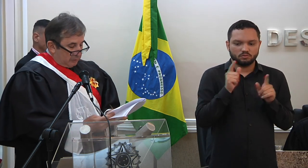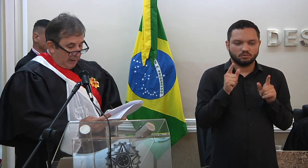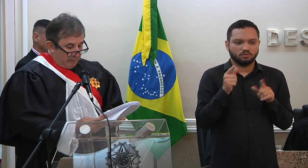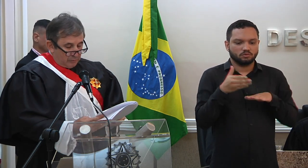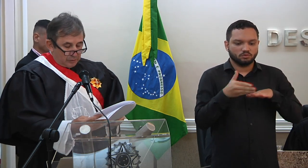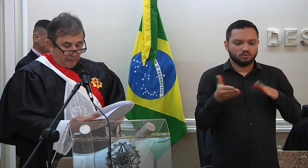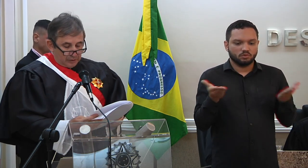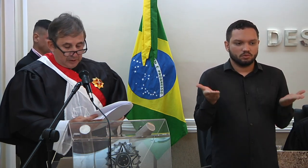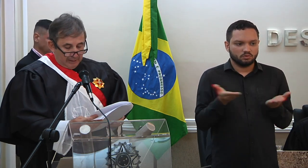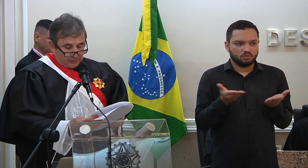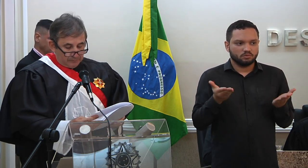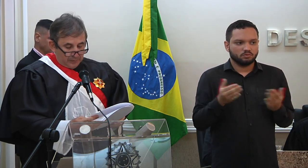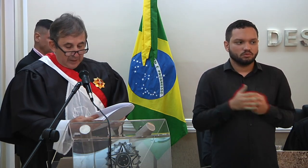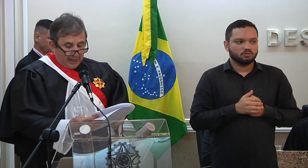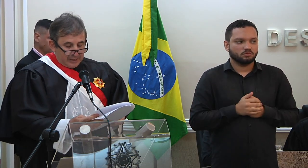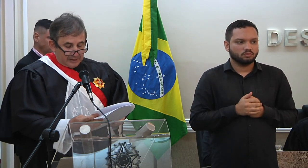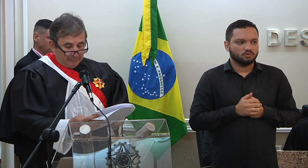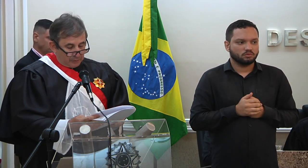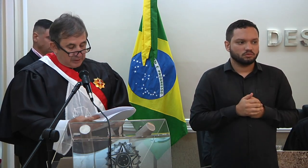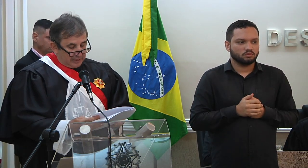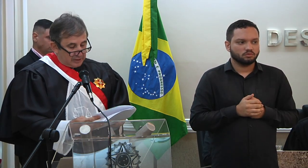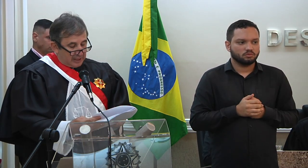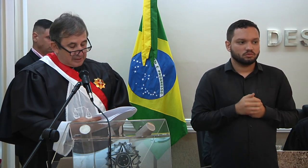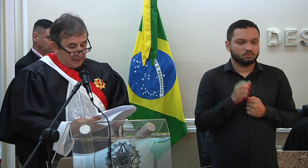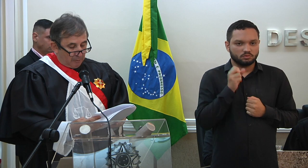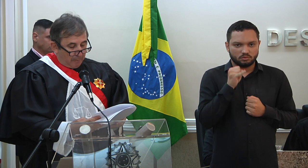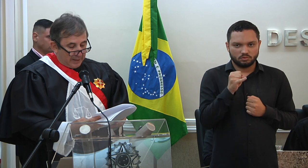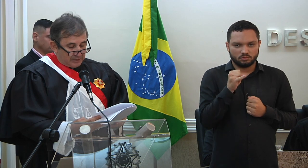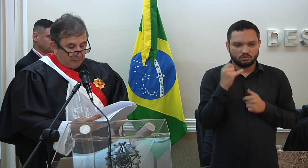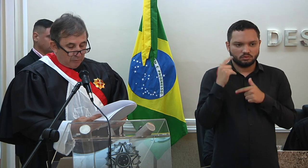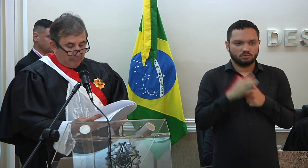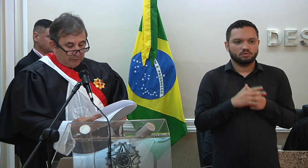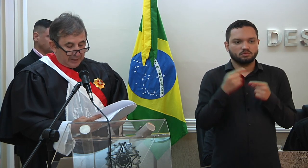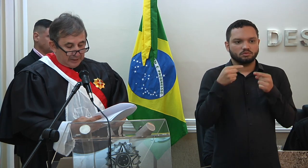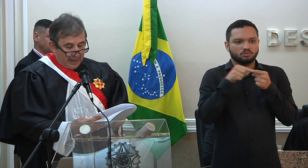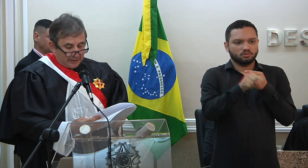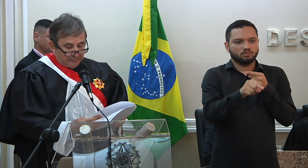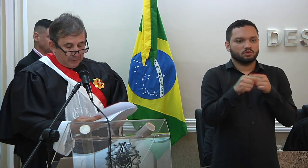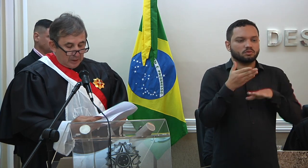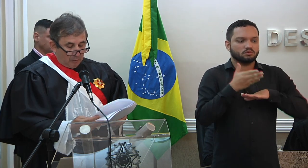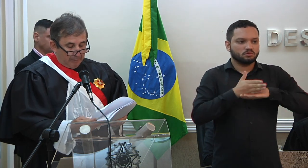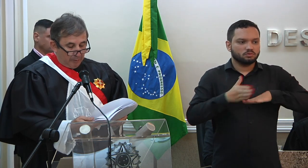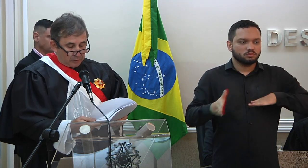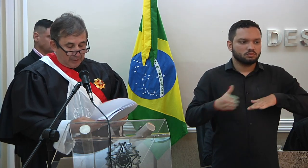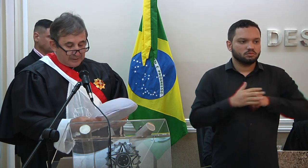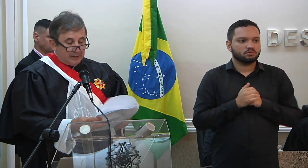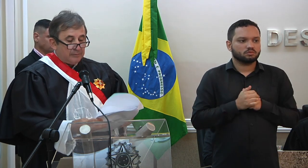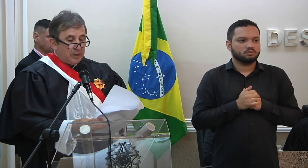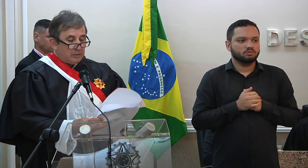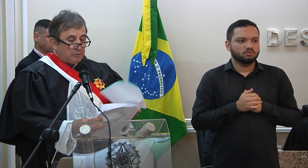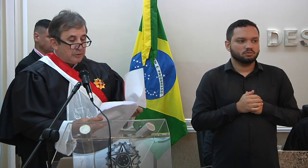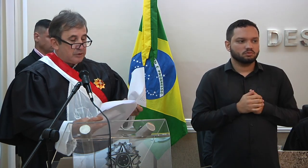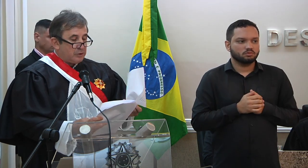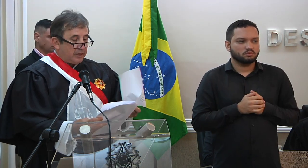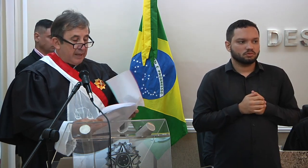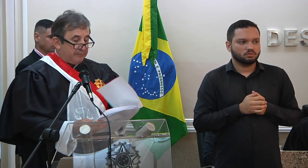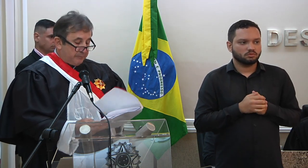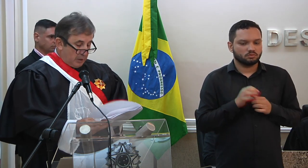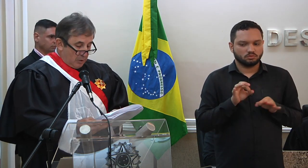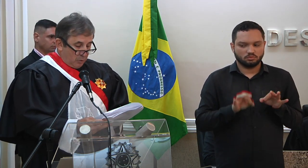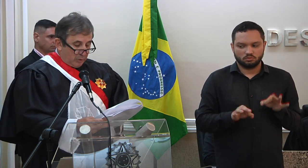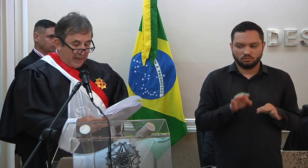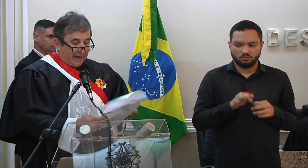moderno, o atual, os novos tempos. Quem assim proceder está sendo incompatível com a modernidade e com a postulação de um